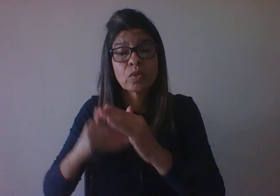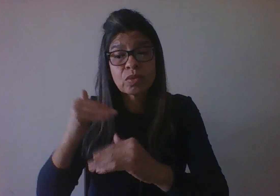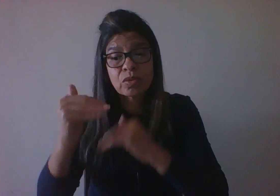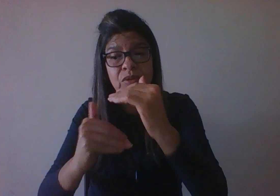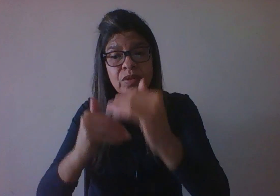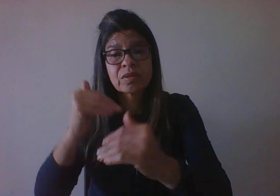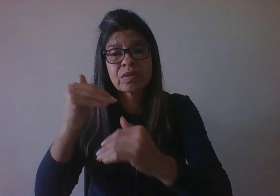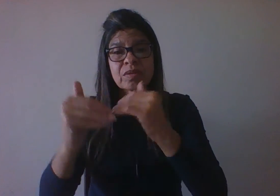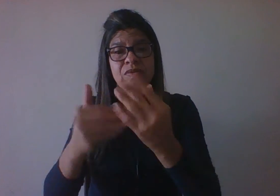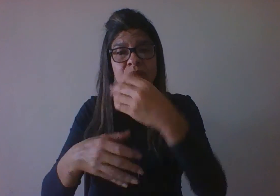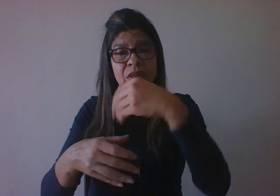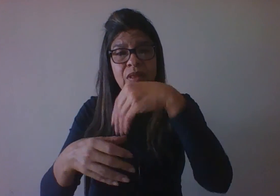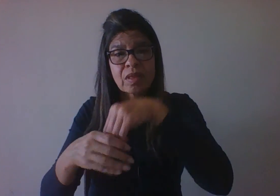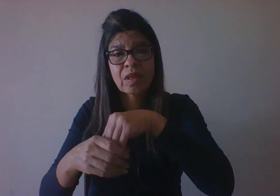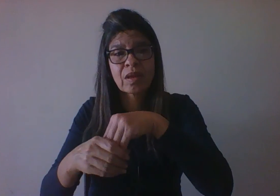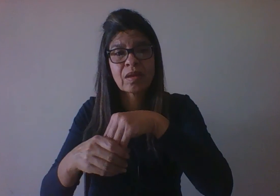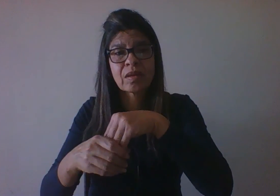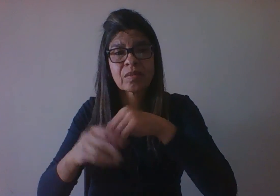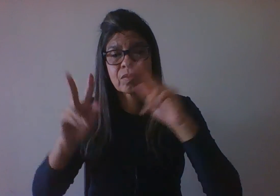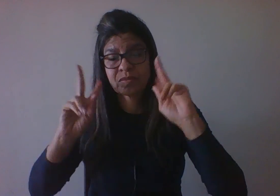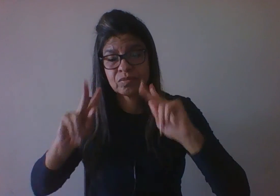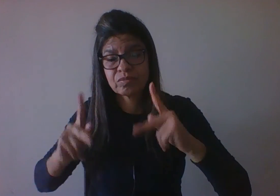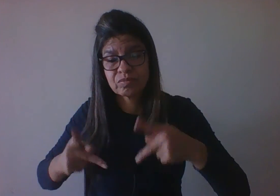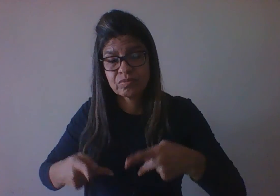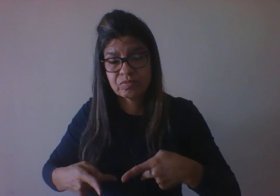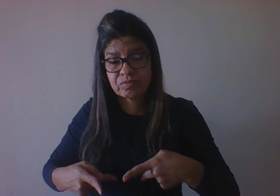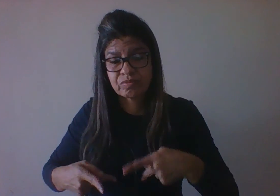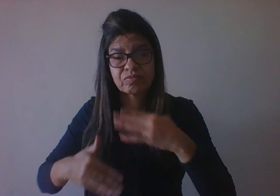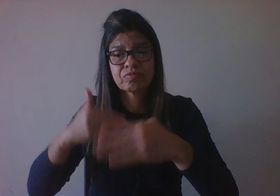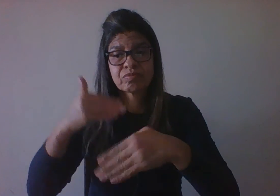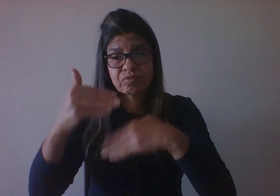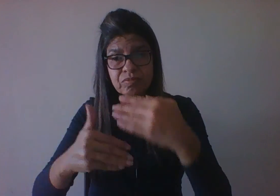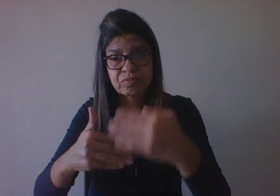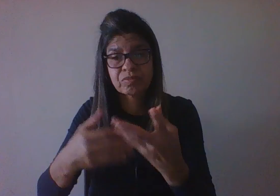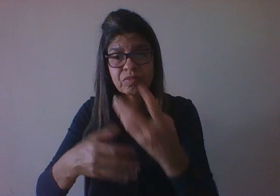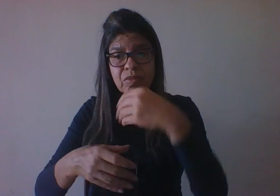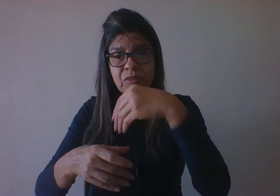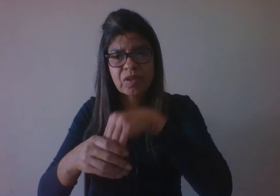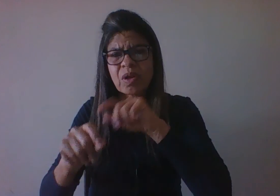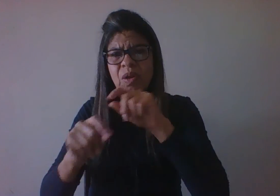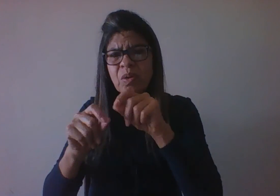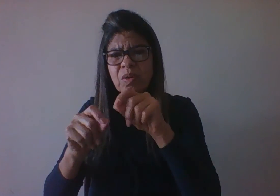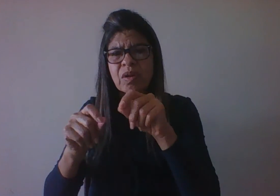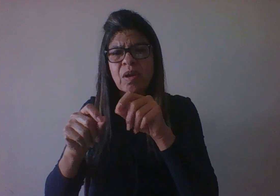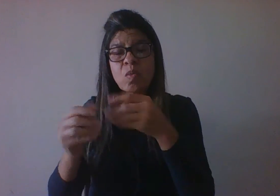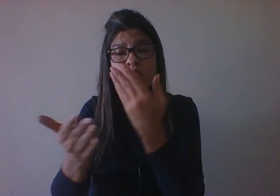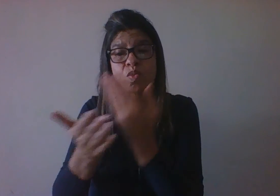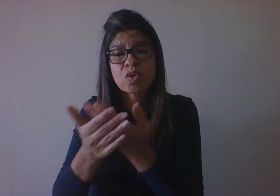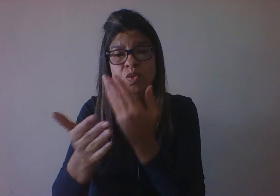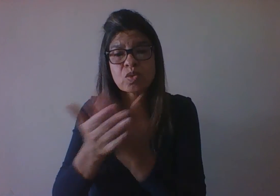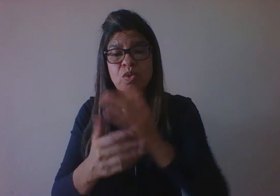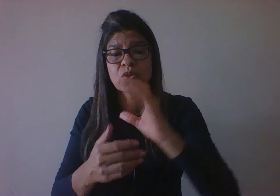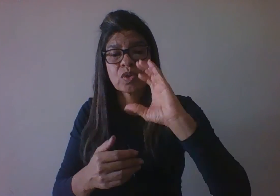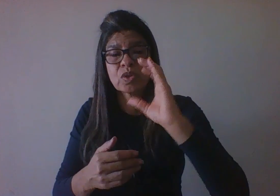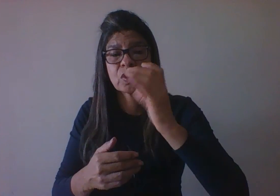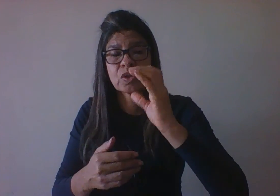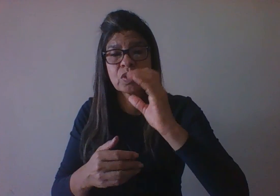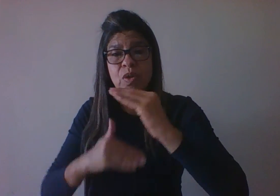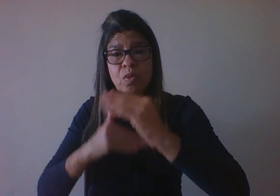que o campo do desenvolvimento humano constitui-se como um estudo científico das mudanças ocorridas com os seres humanos,